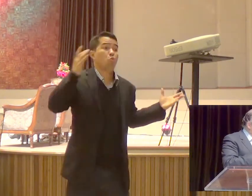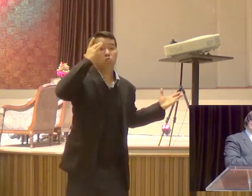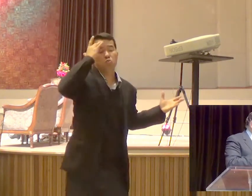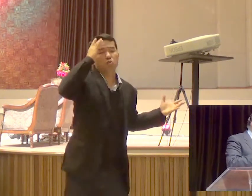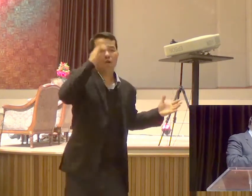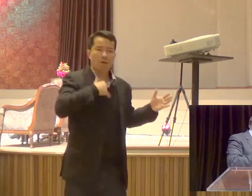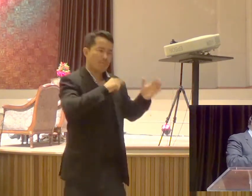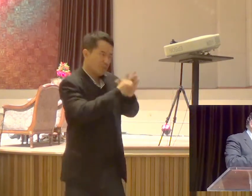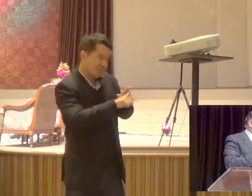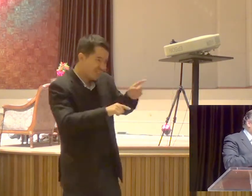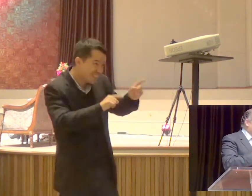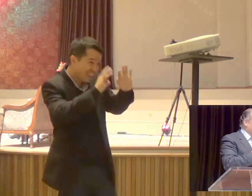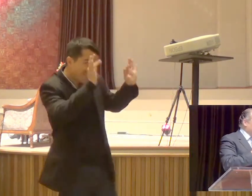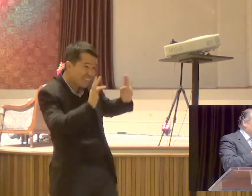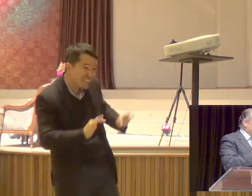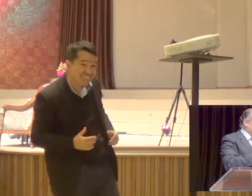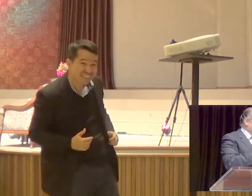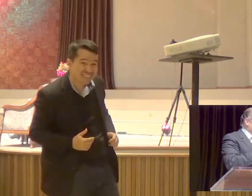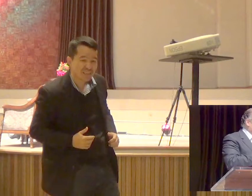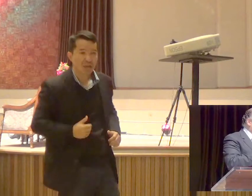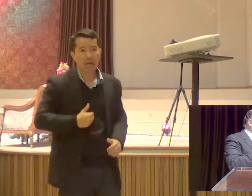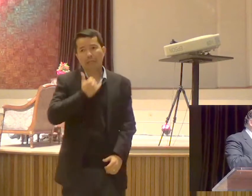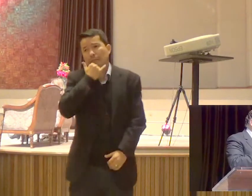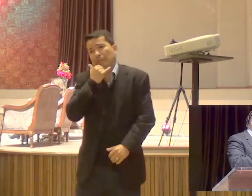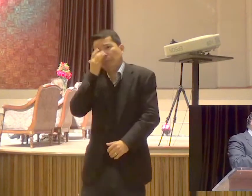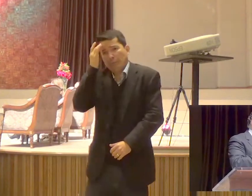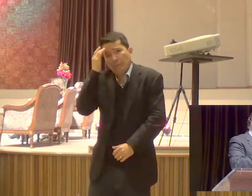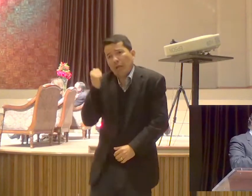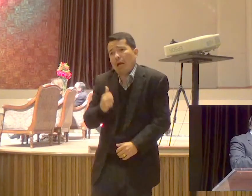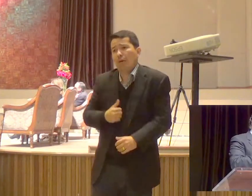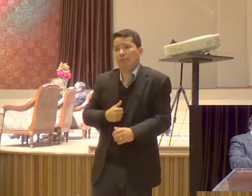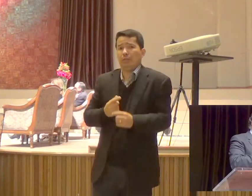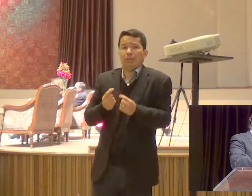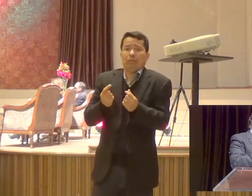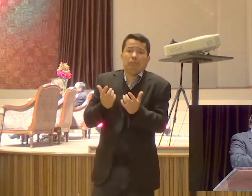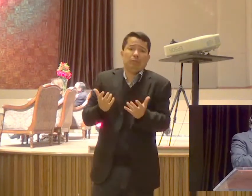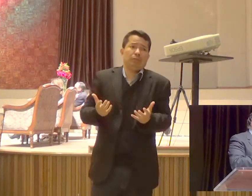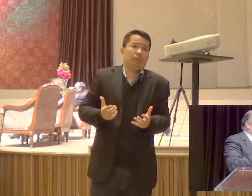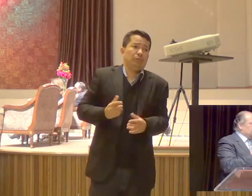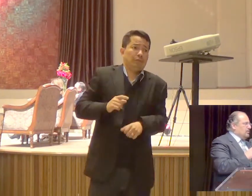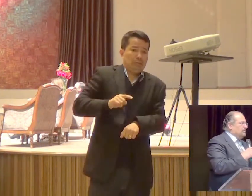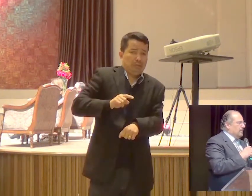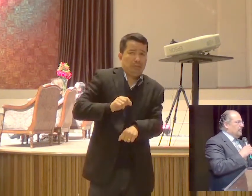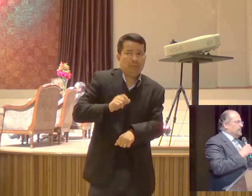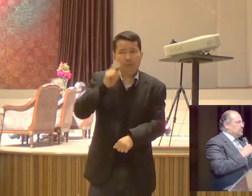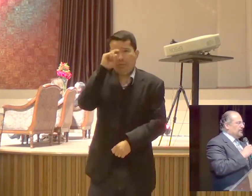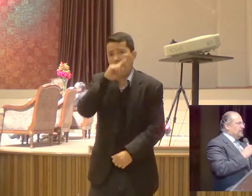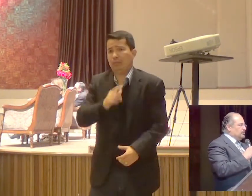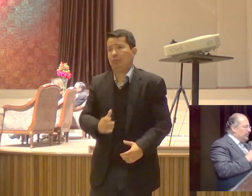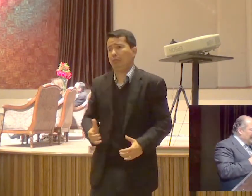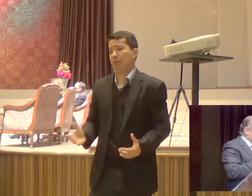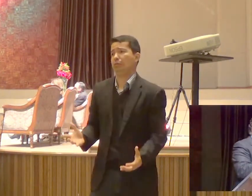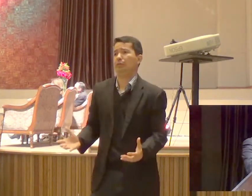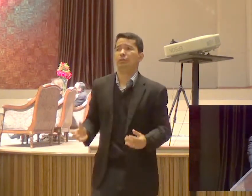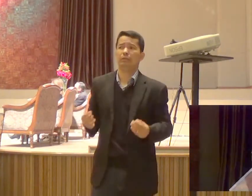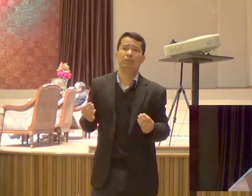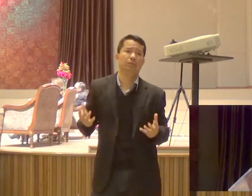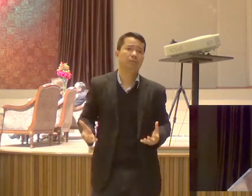nisso Não sabe como é Está difícil A coisa Luta Não sei o que Mas é difícil Você encontrar Uma pessoa Que não fala Da profissão